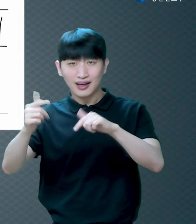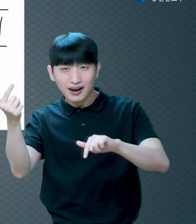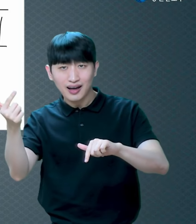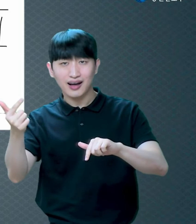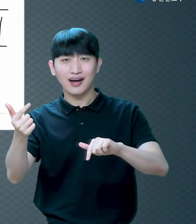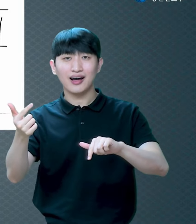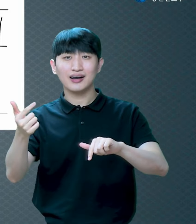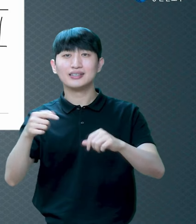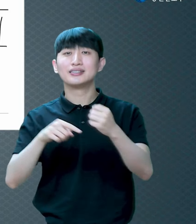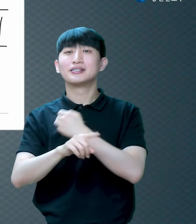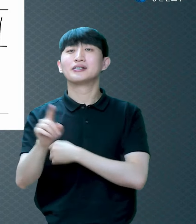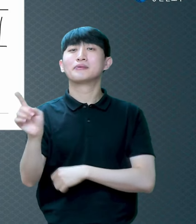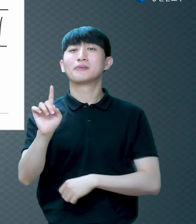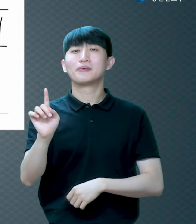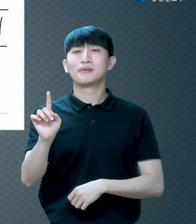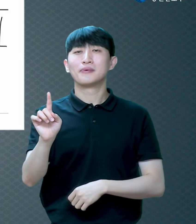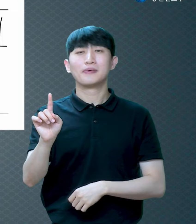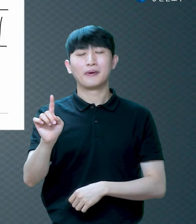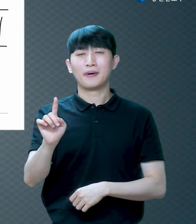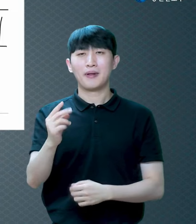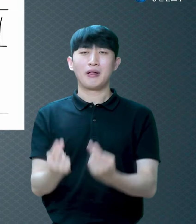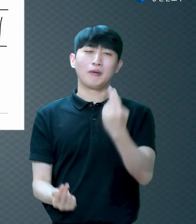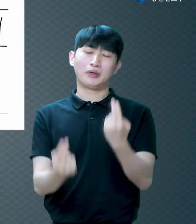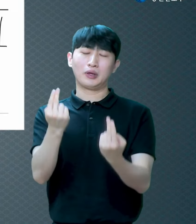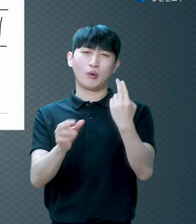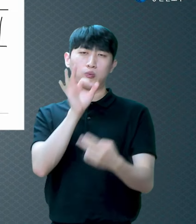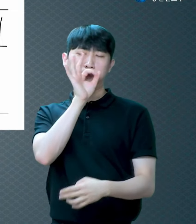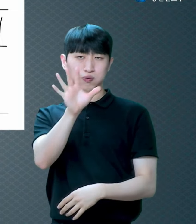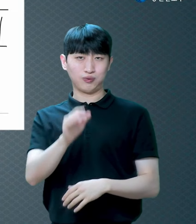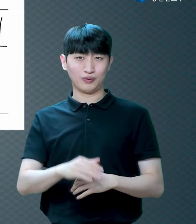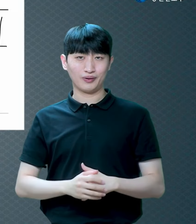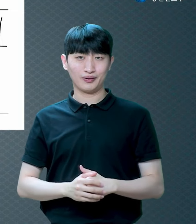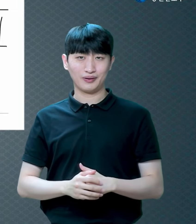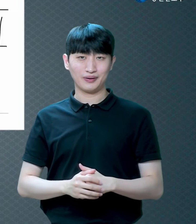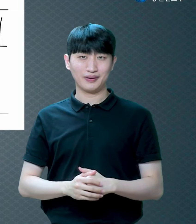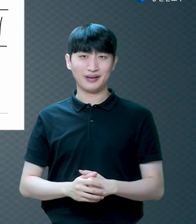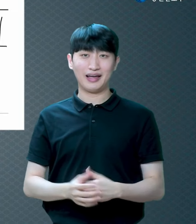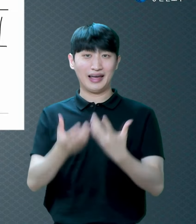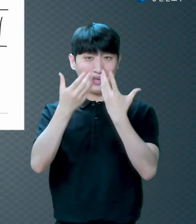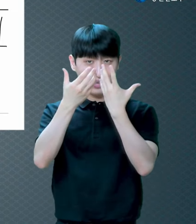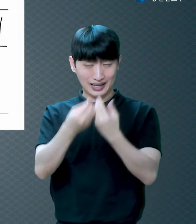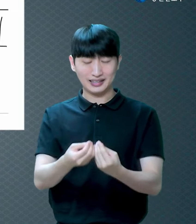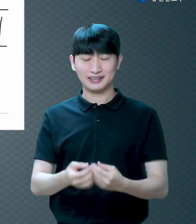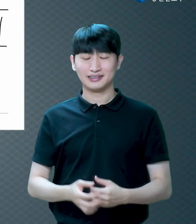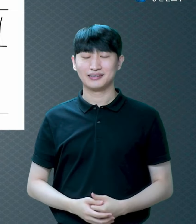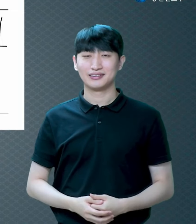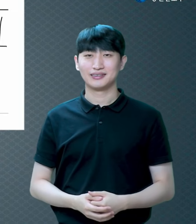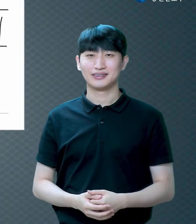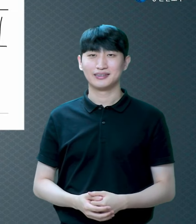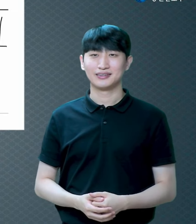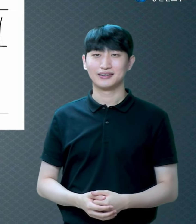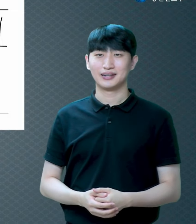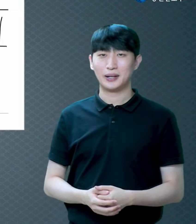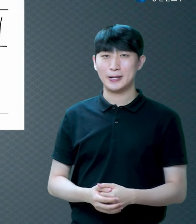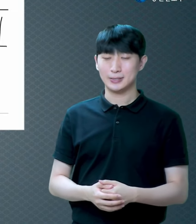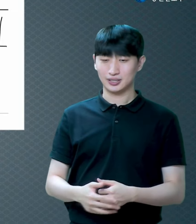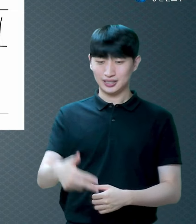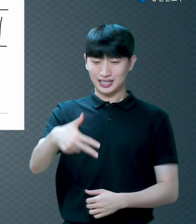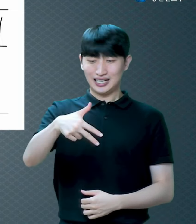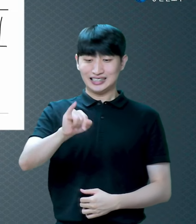대상 자체가 완전히 다른 걸 말하는 거예요 예를 드려 볼게요 지렁이가